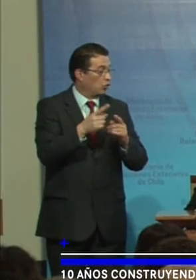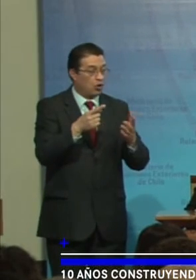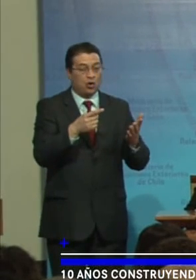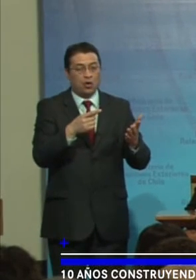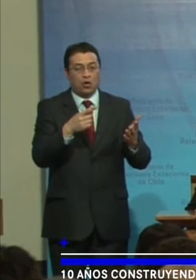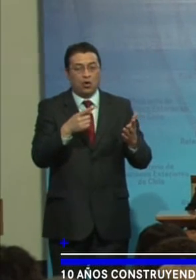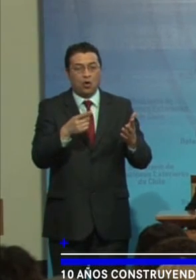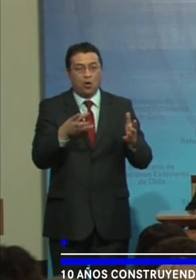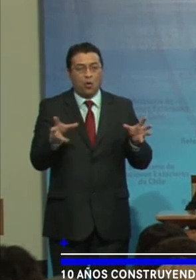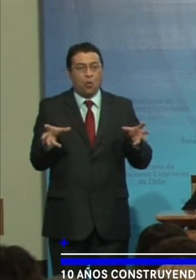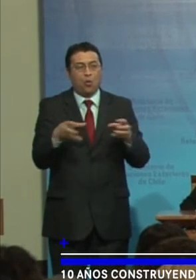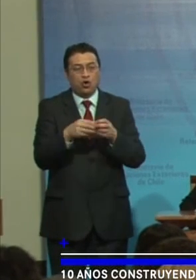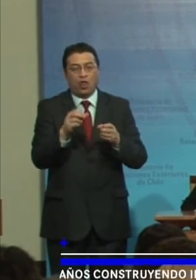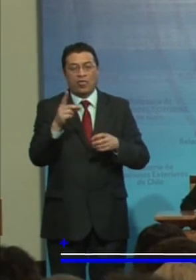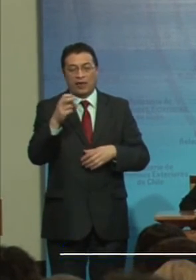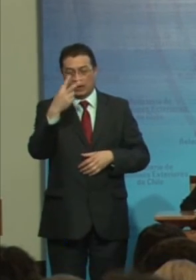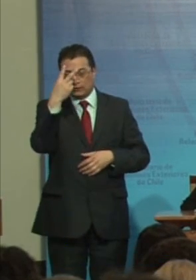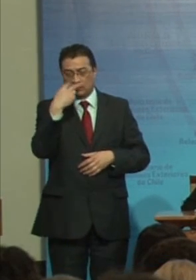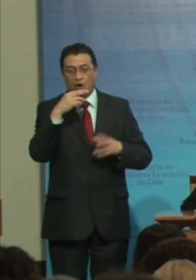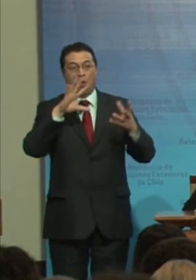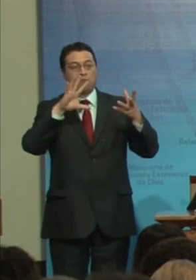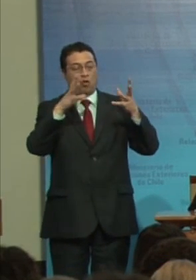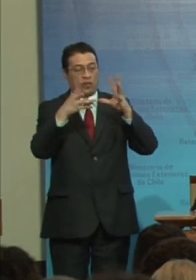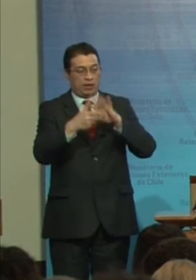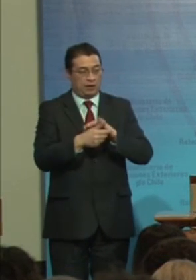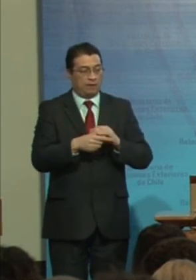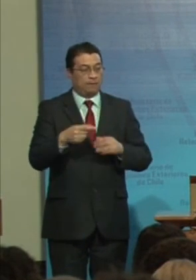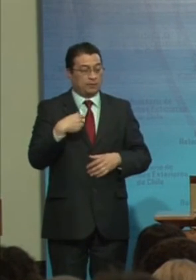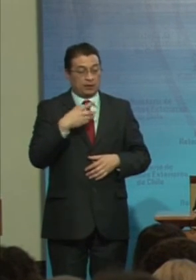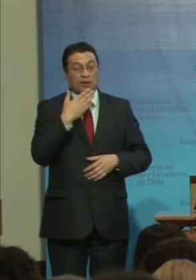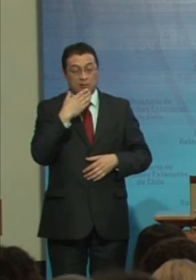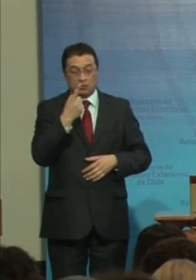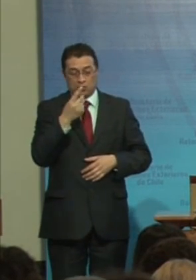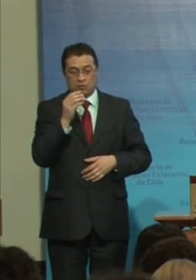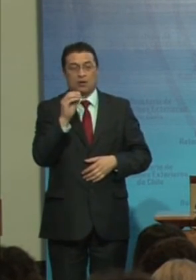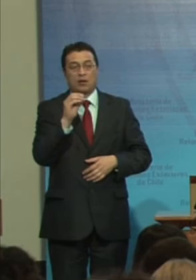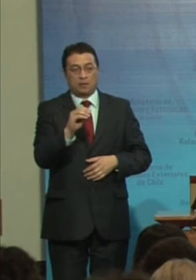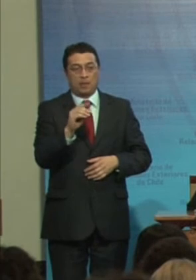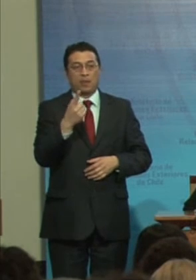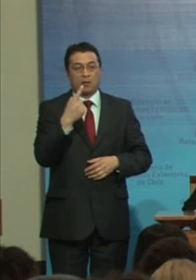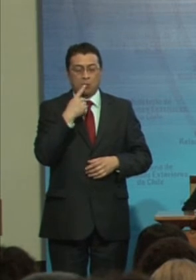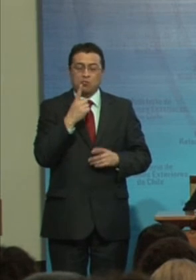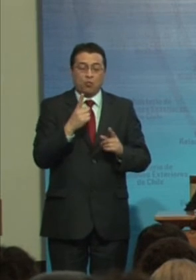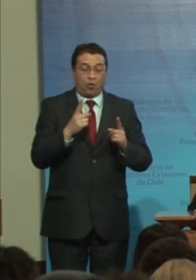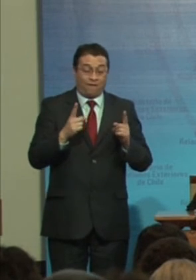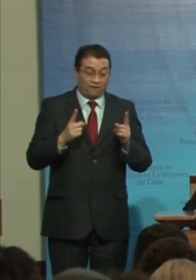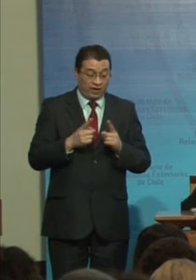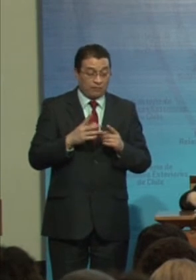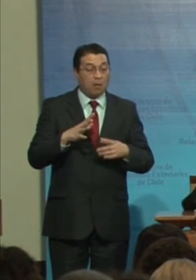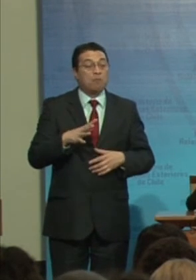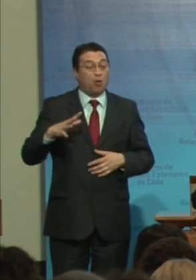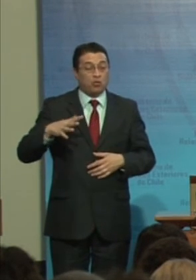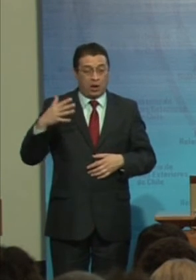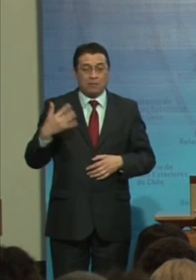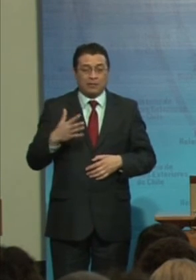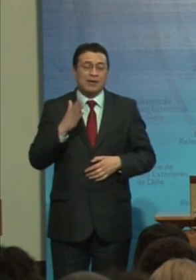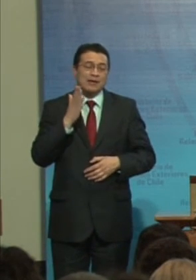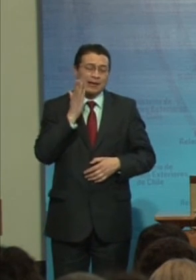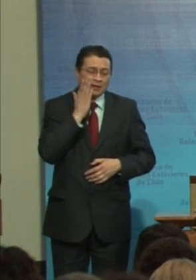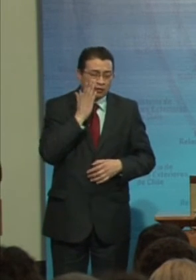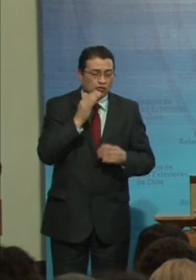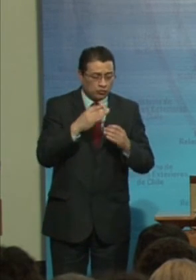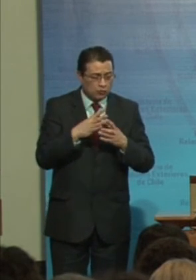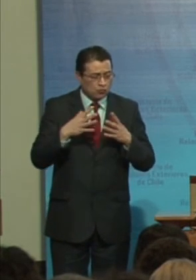la Unión De Ciegos A nivel mundial Pero reparar también Aunque va a ser Muy breve Pero tremendamente Cariñoso Y